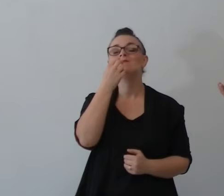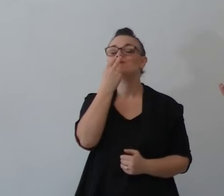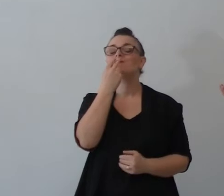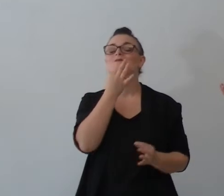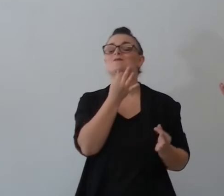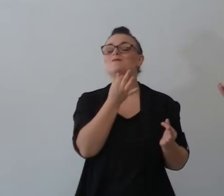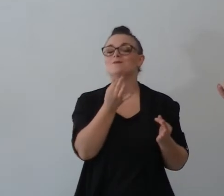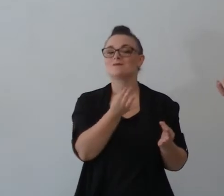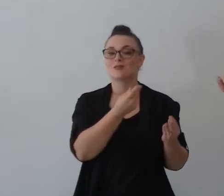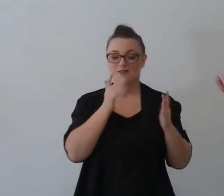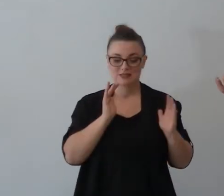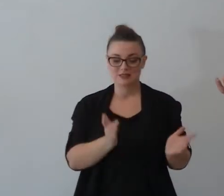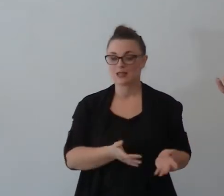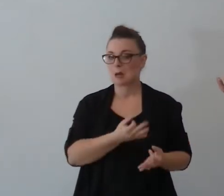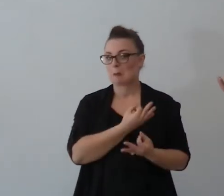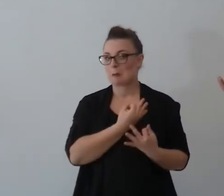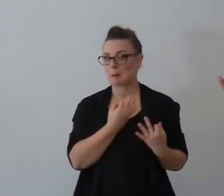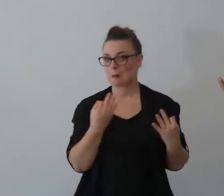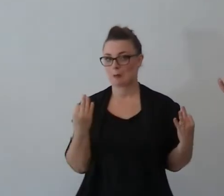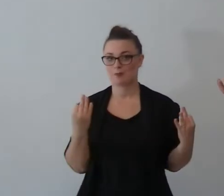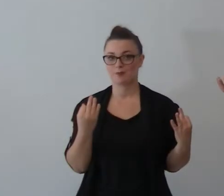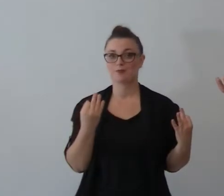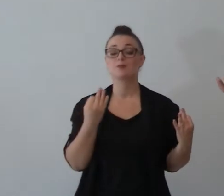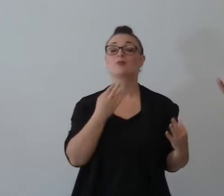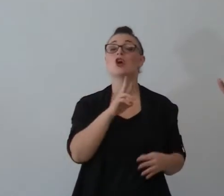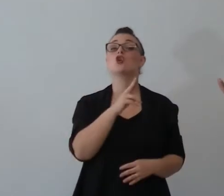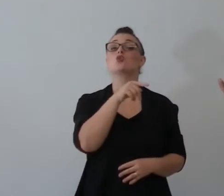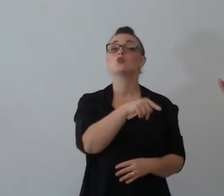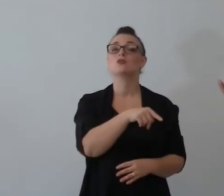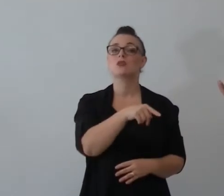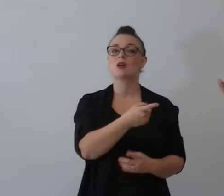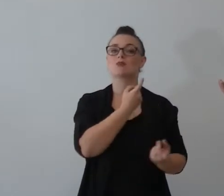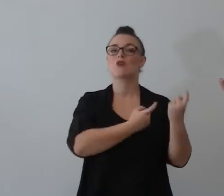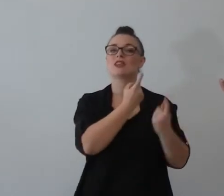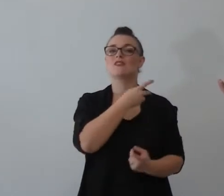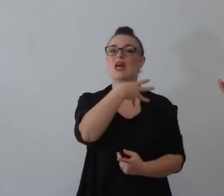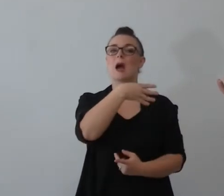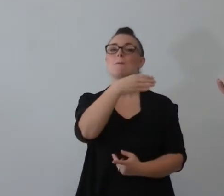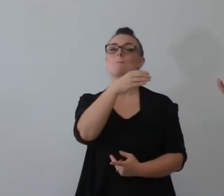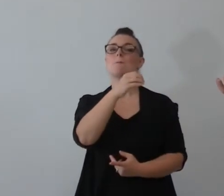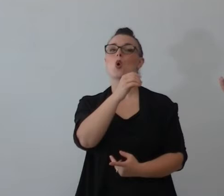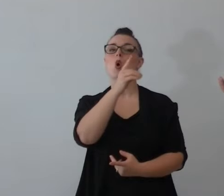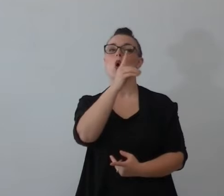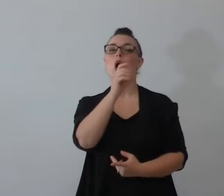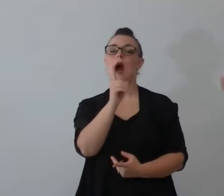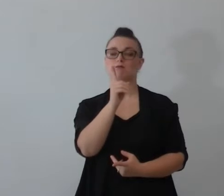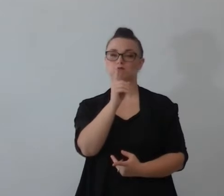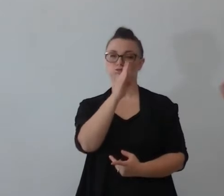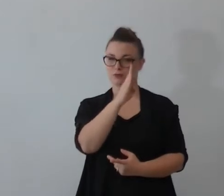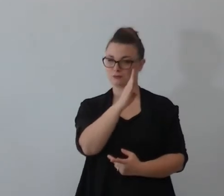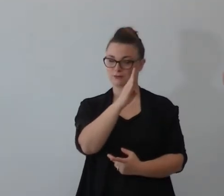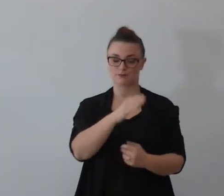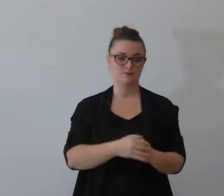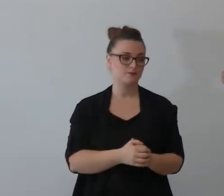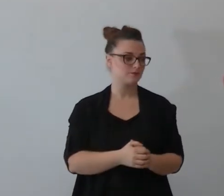vestita bellissima Ruth era Moabita e si sapeva che le Moabite beh erano molto molto